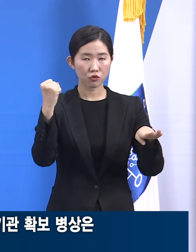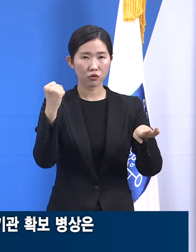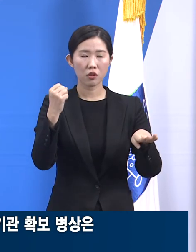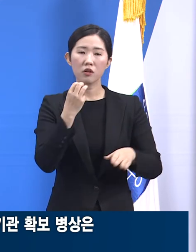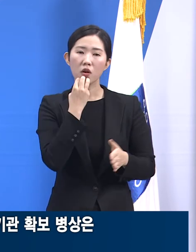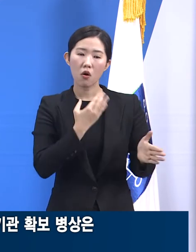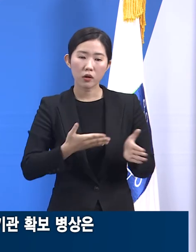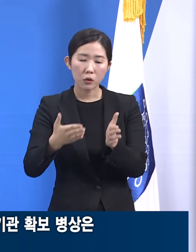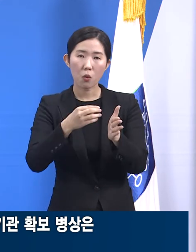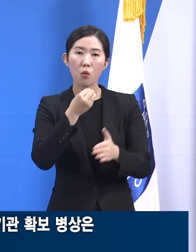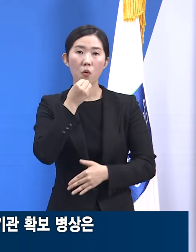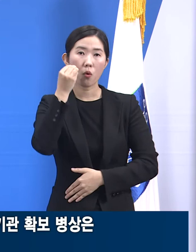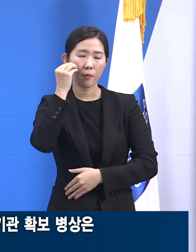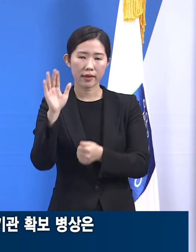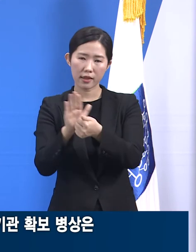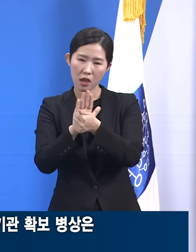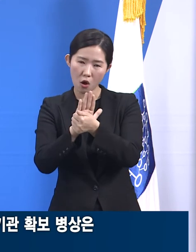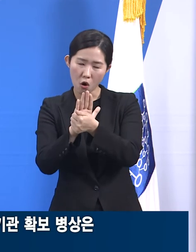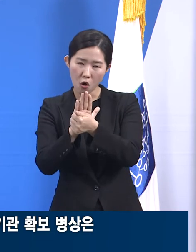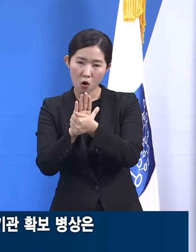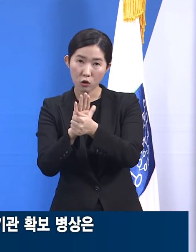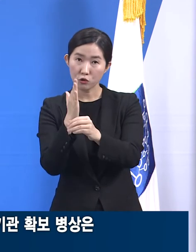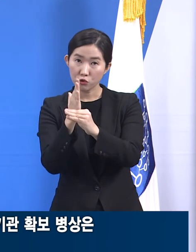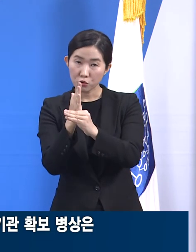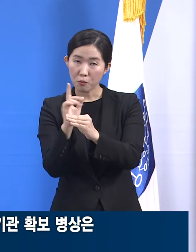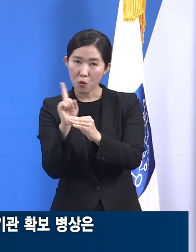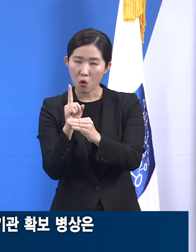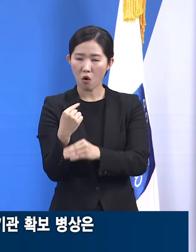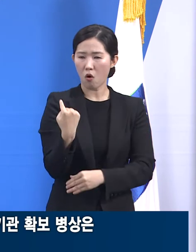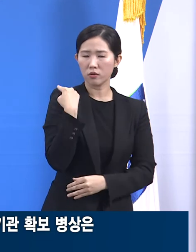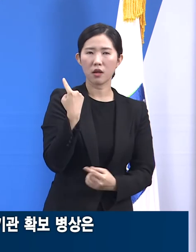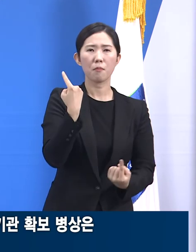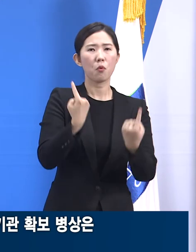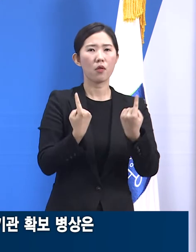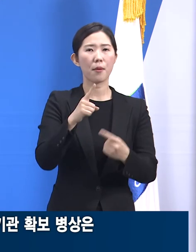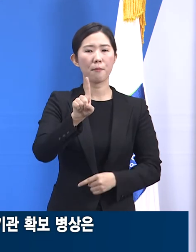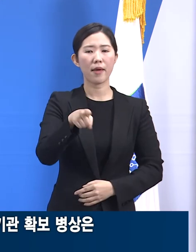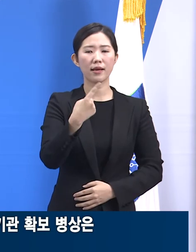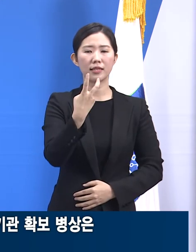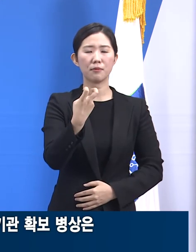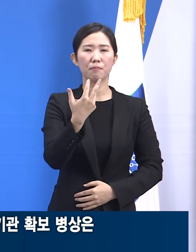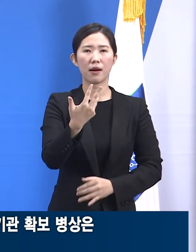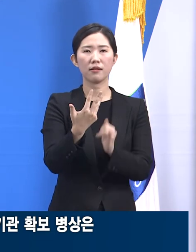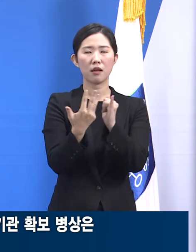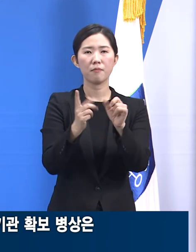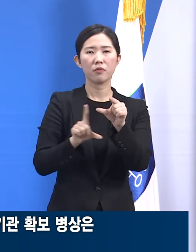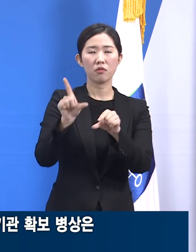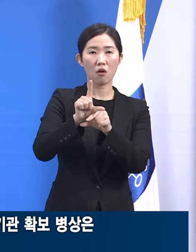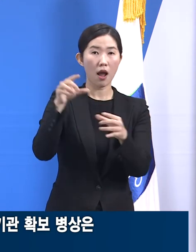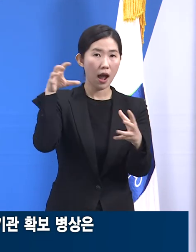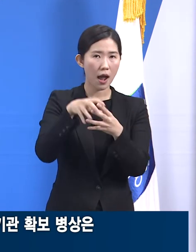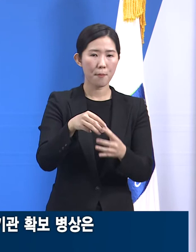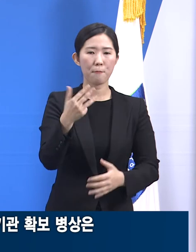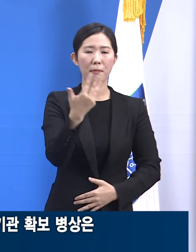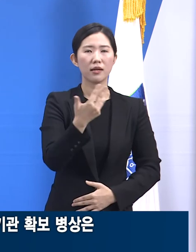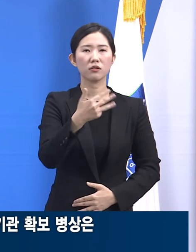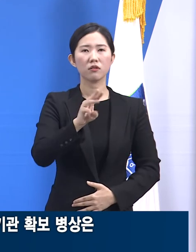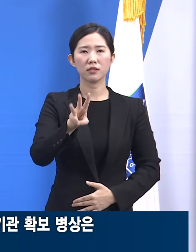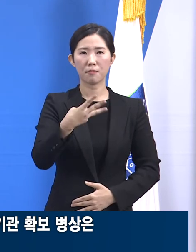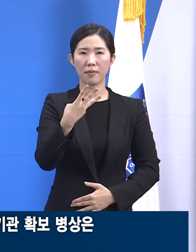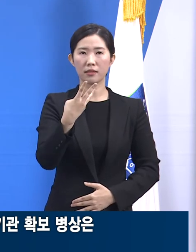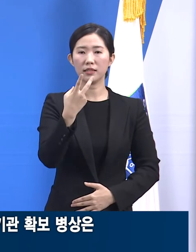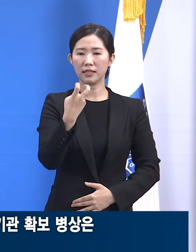모니터링 누계 인원은 전일 대비 128명이 증가한 총 8,372명입니다. 이 중